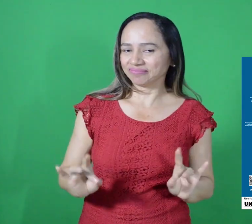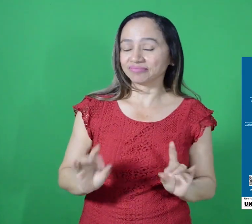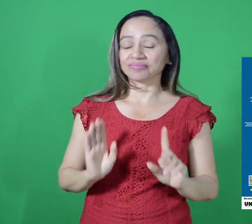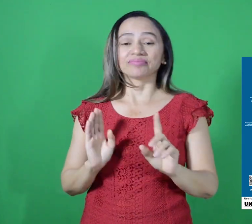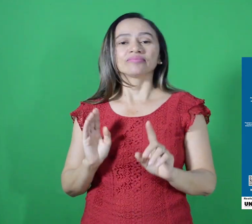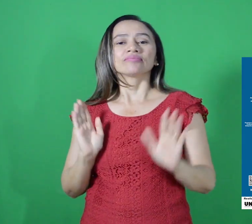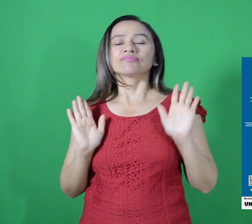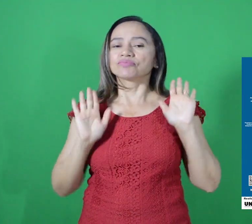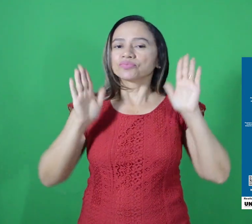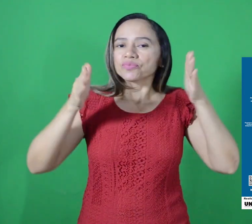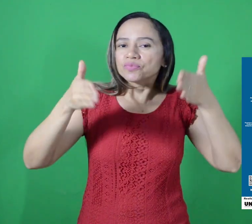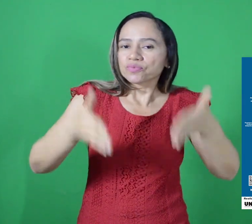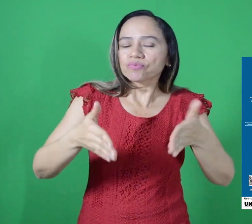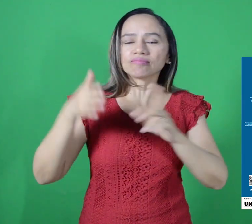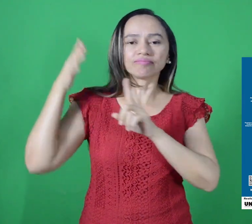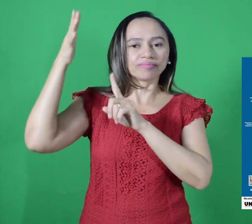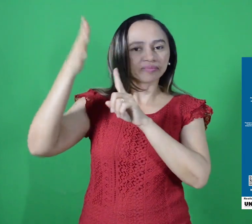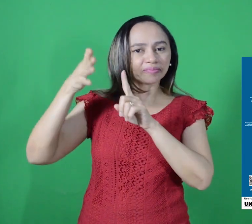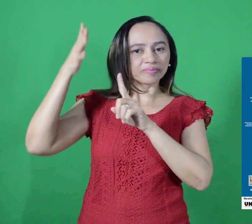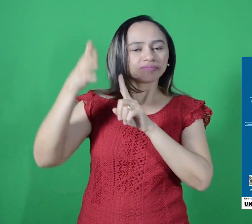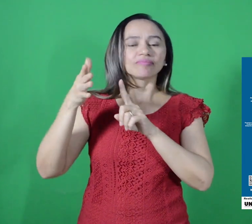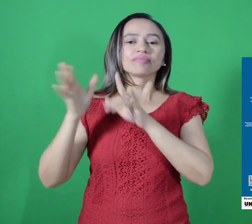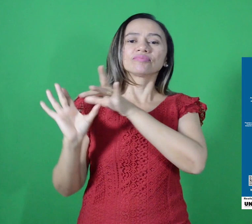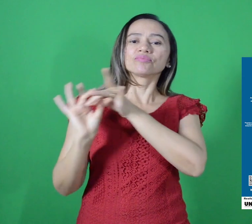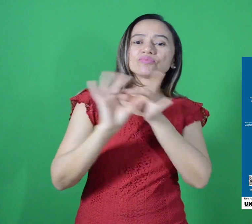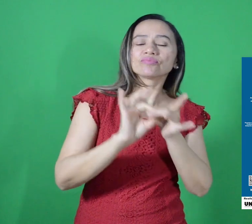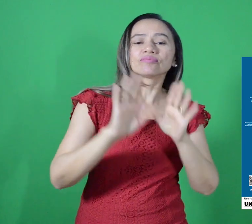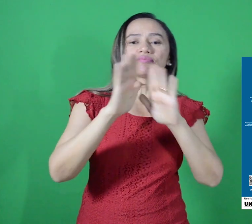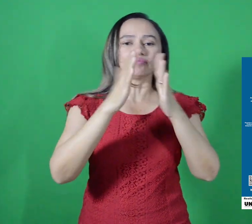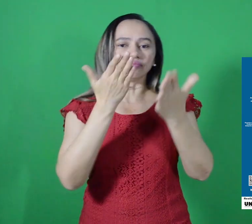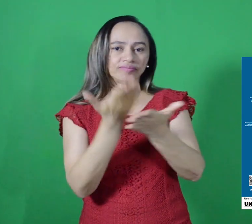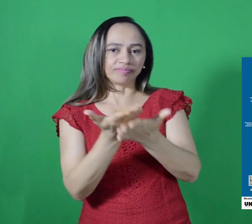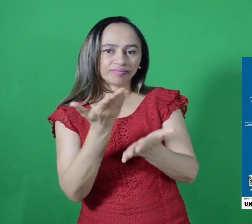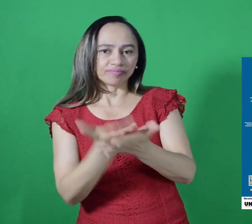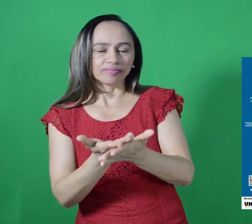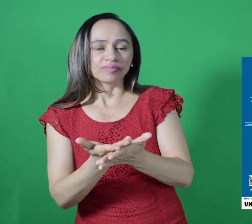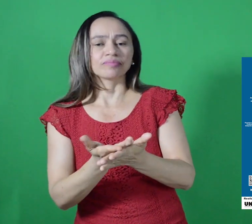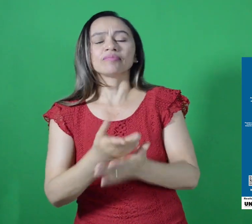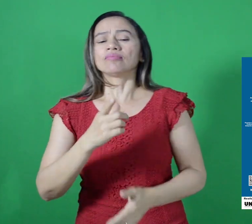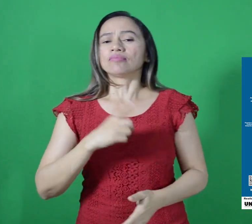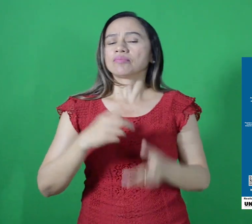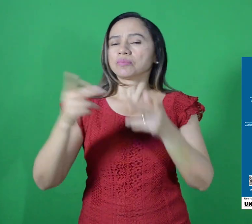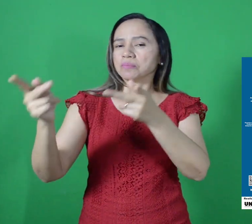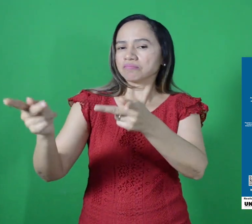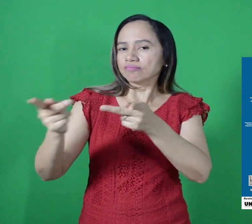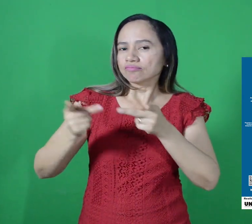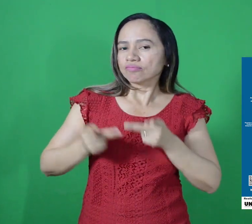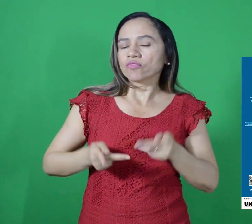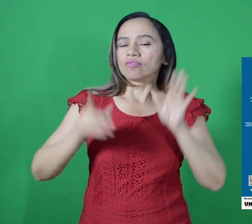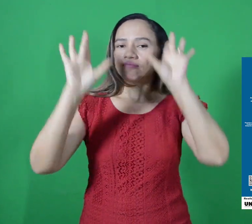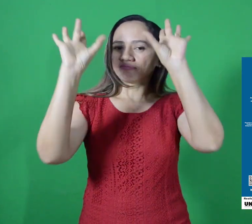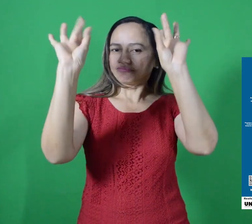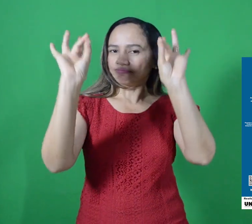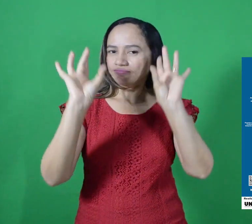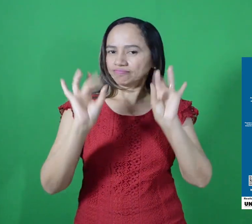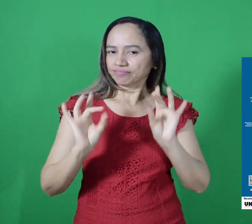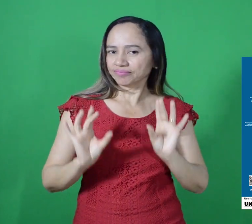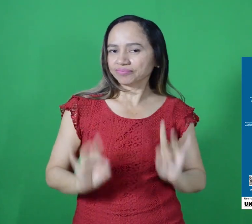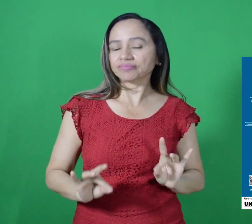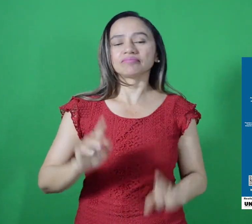algumas atividades para celebrar essa data tão importante. O foco das palestras está voltado